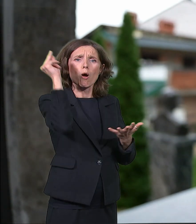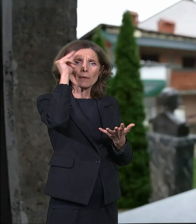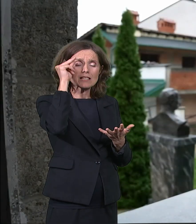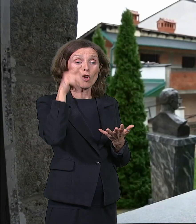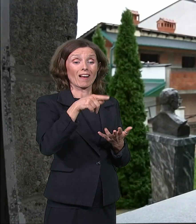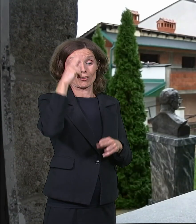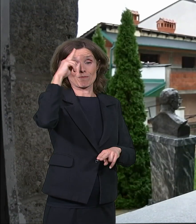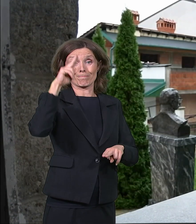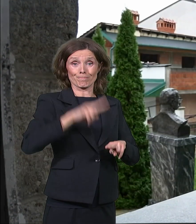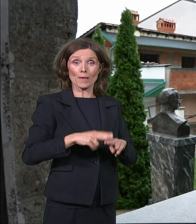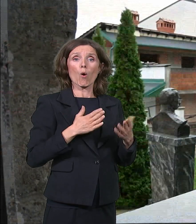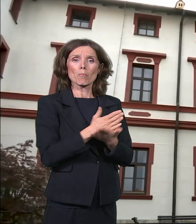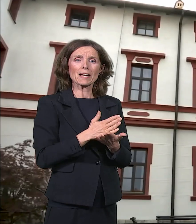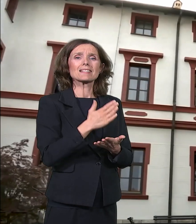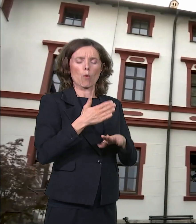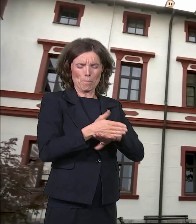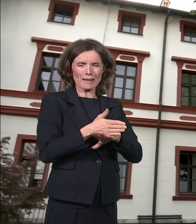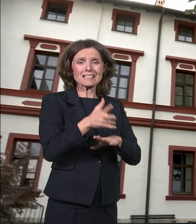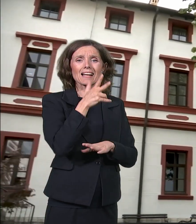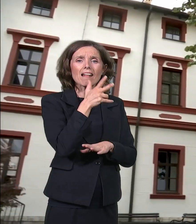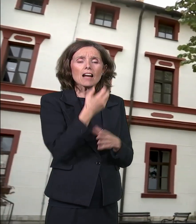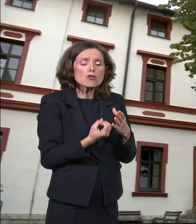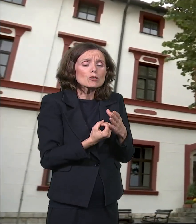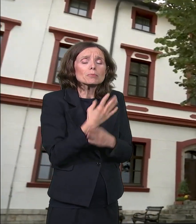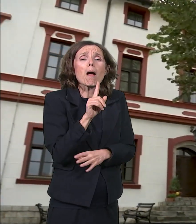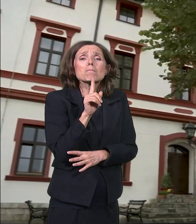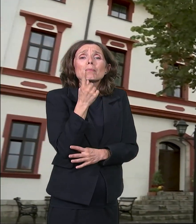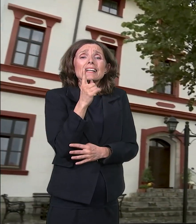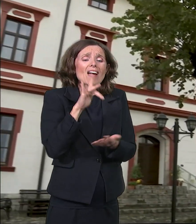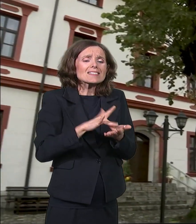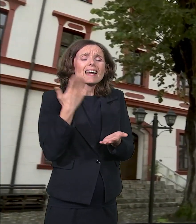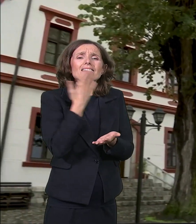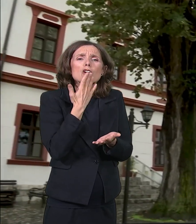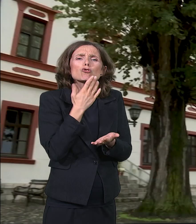prizrenu podigne bogosloviju prvu srednju školu u Staroj Srbiji.